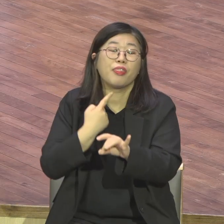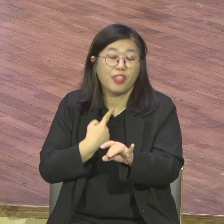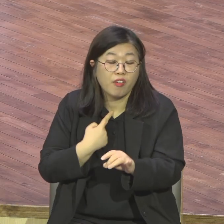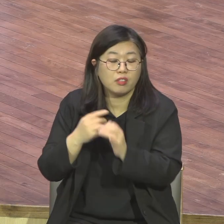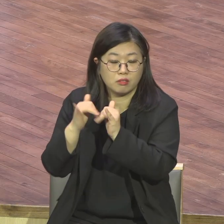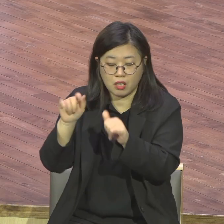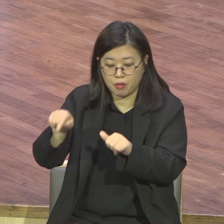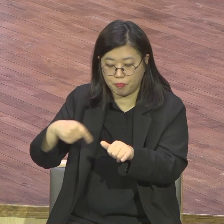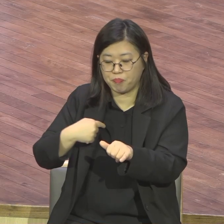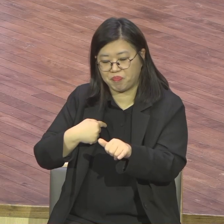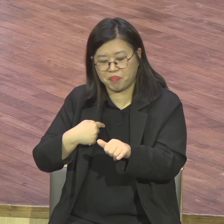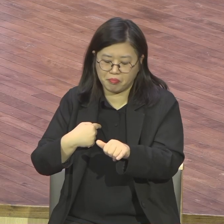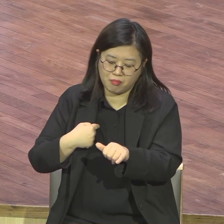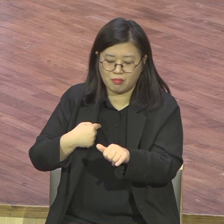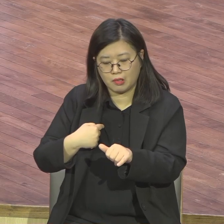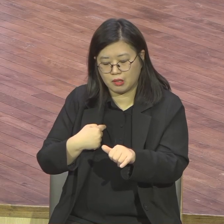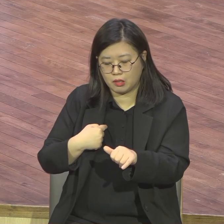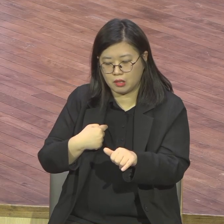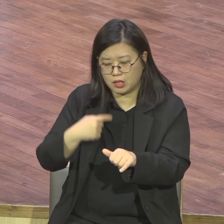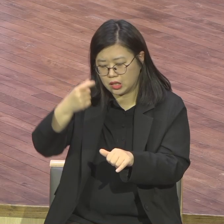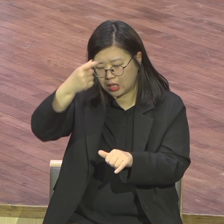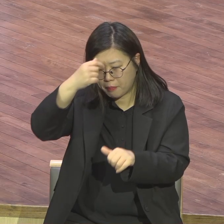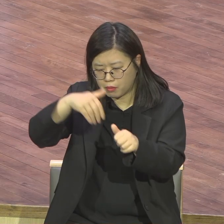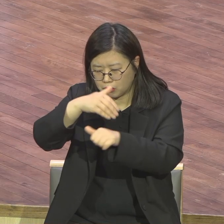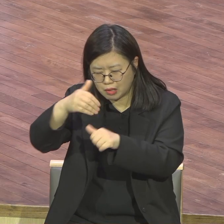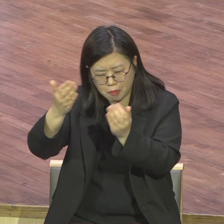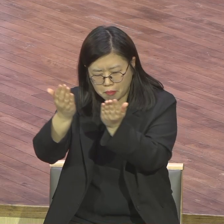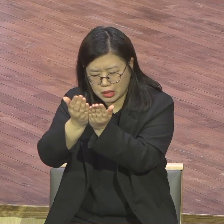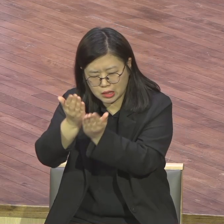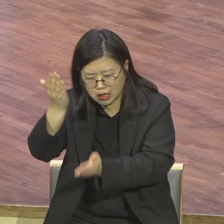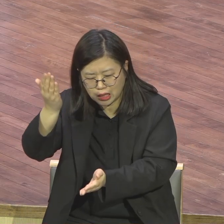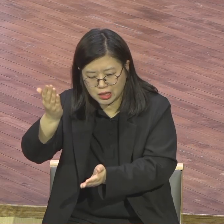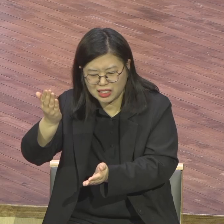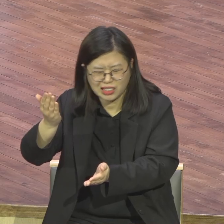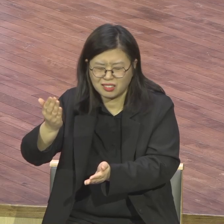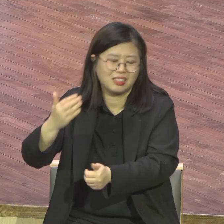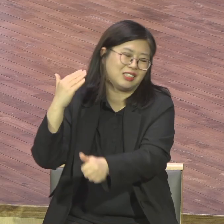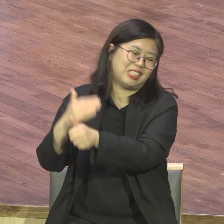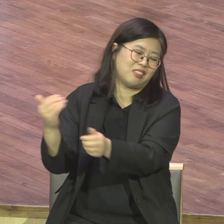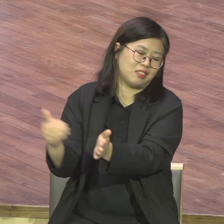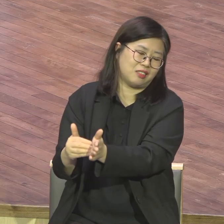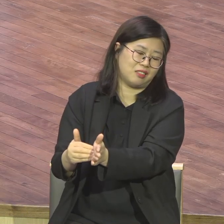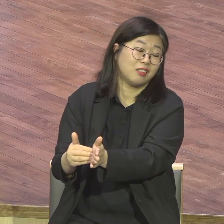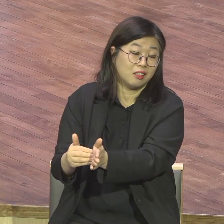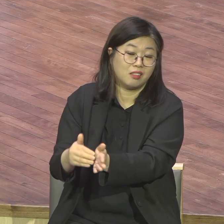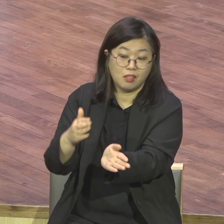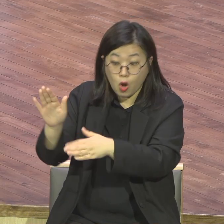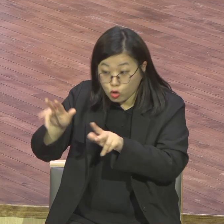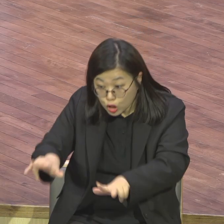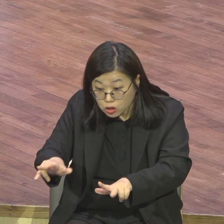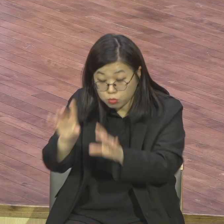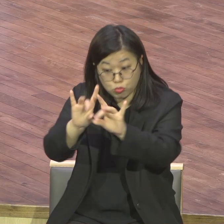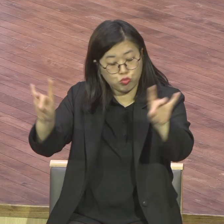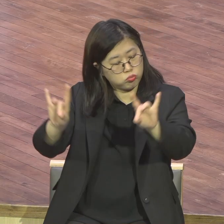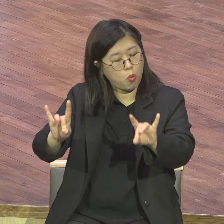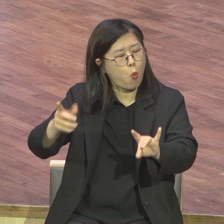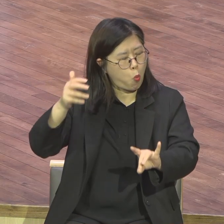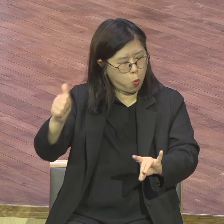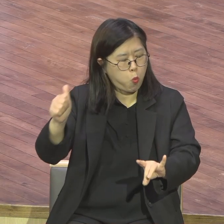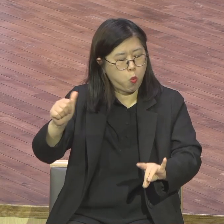지휘자가요. 이렇게 지휘를 내 마음을 시원케 하고 하나님 영화도는 지휘가 없어요. 장년에 나가면 막 비웁니다.